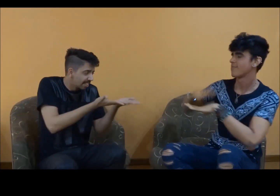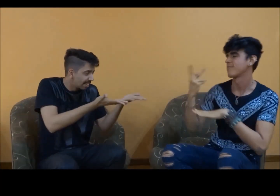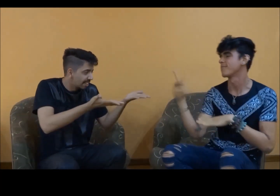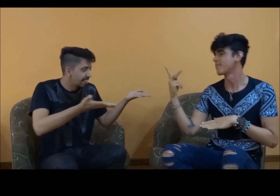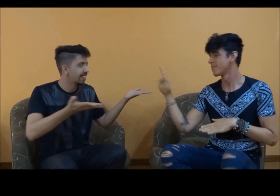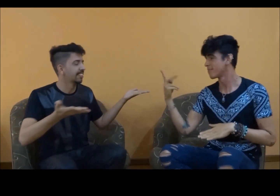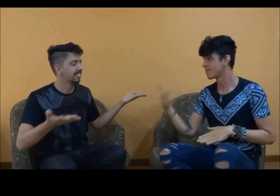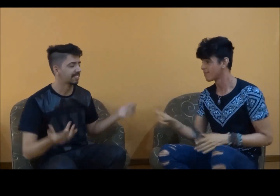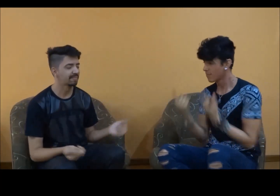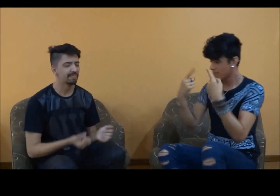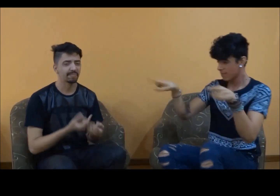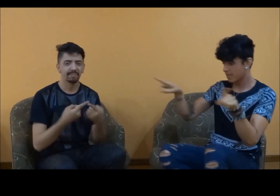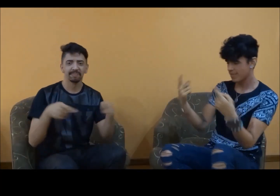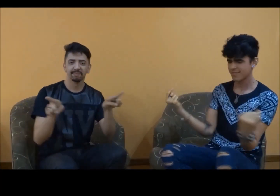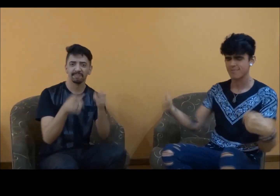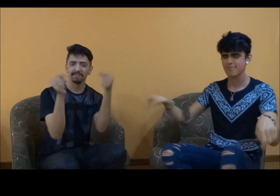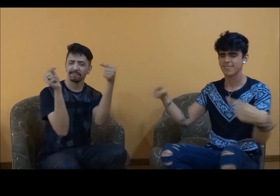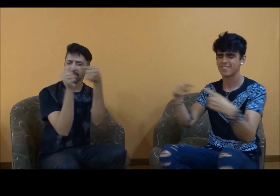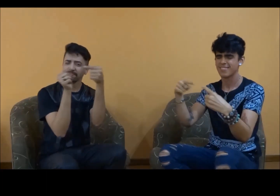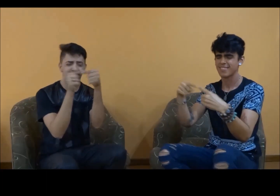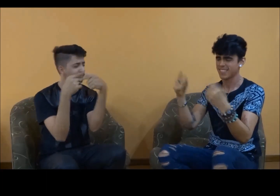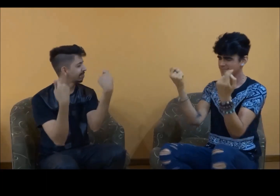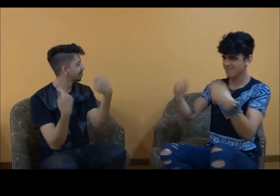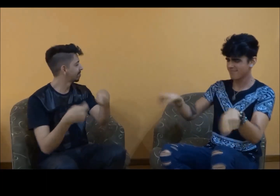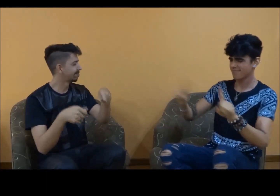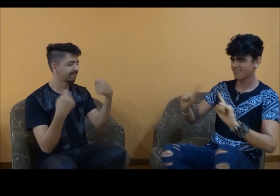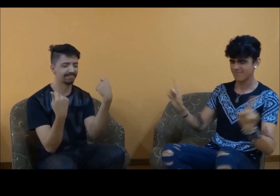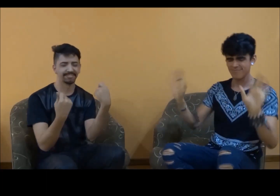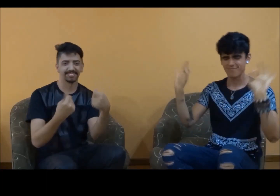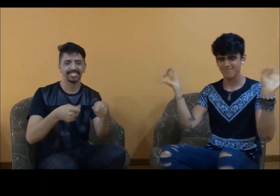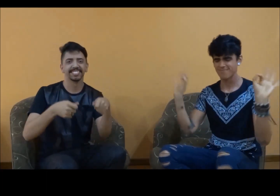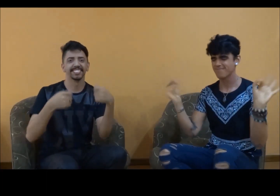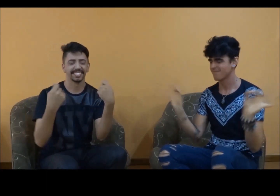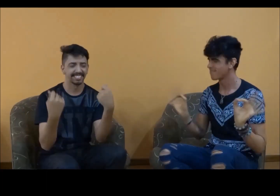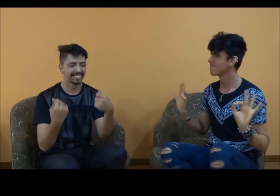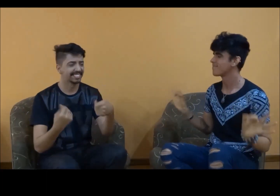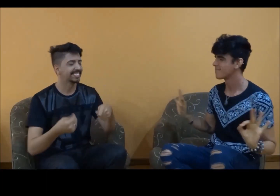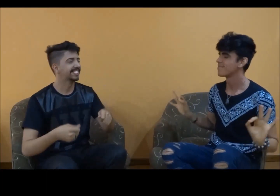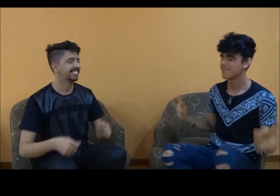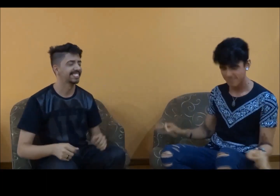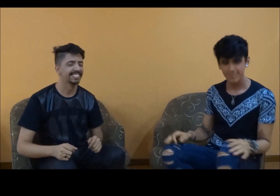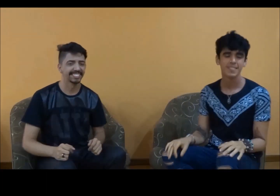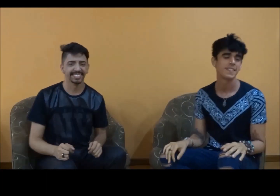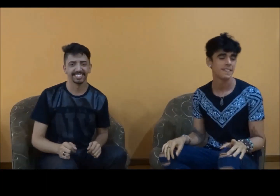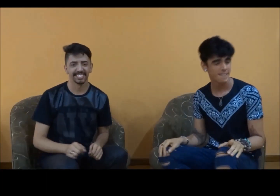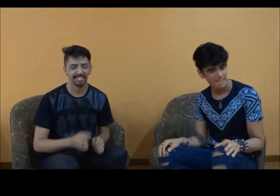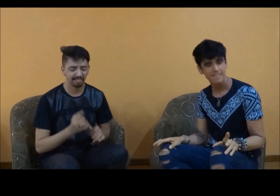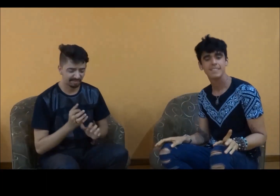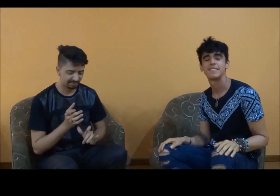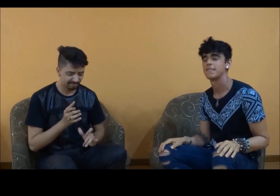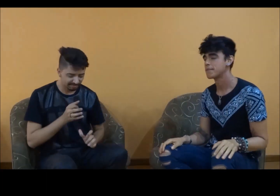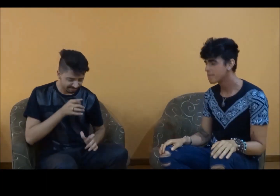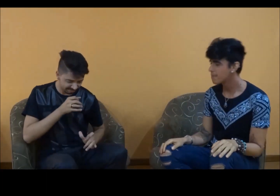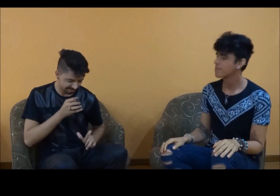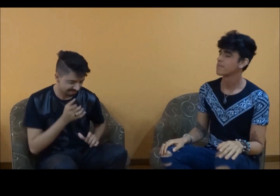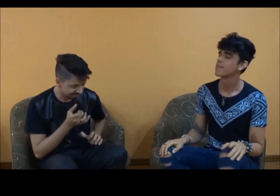é seu E o fim nem precisa arrumar O nosso santo bateu